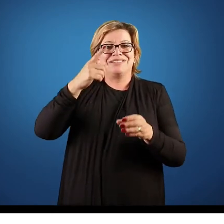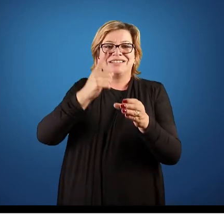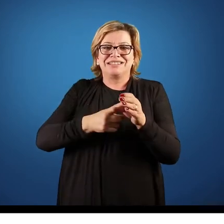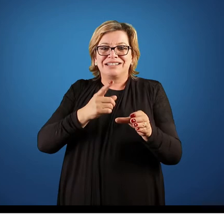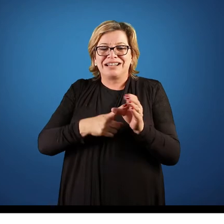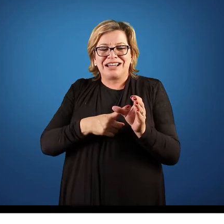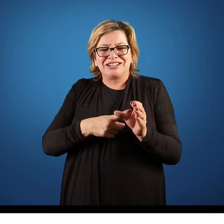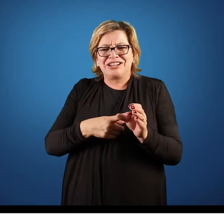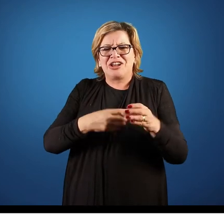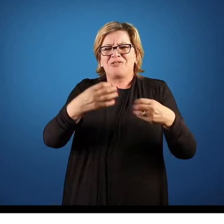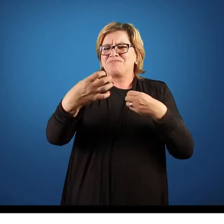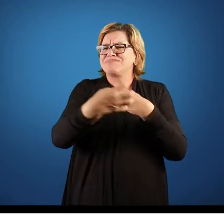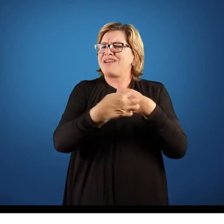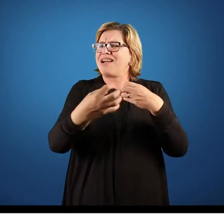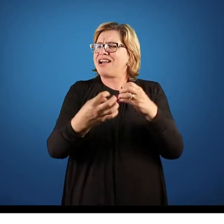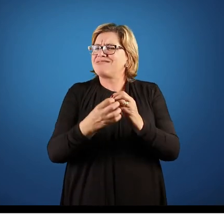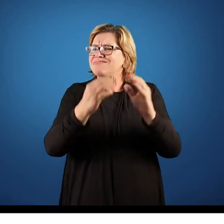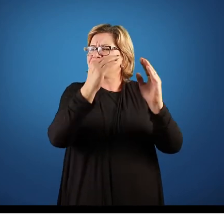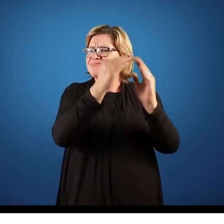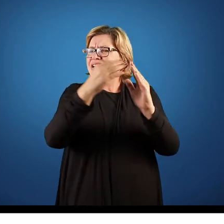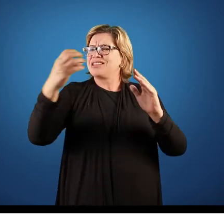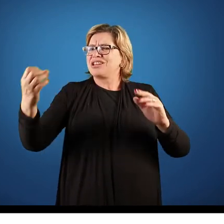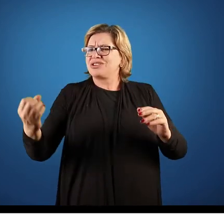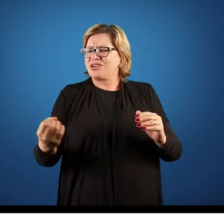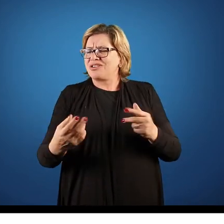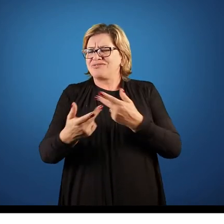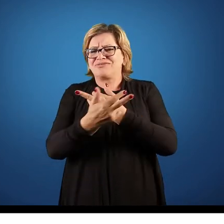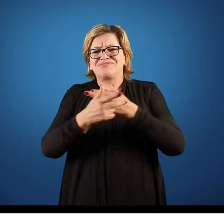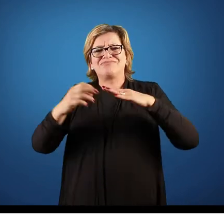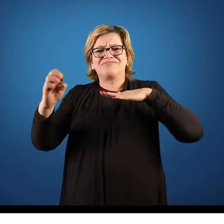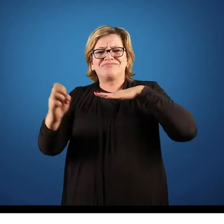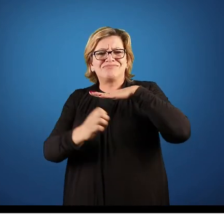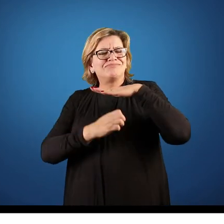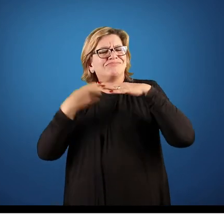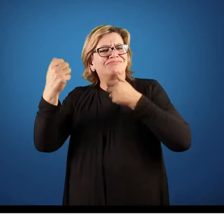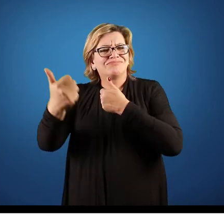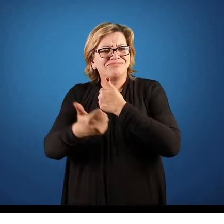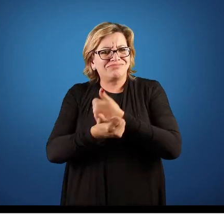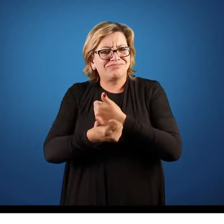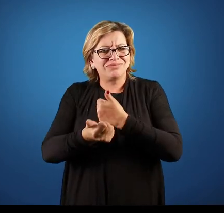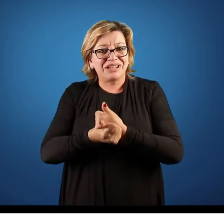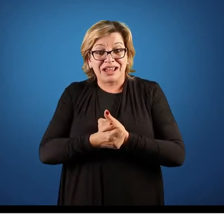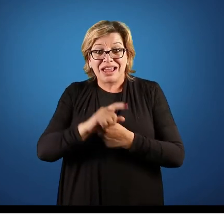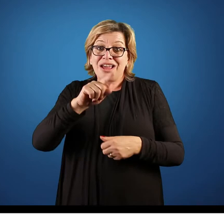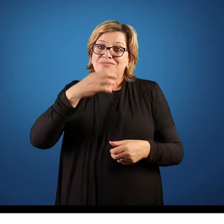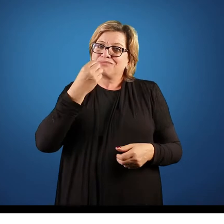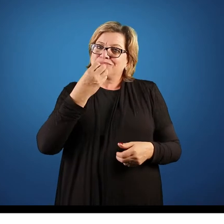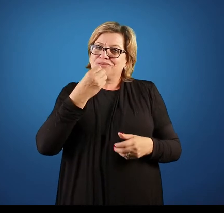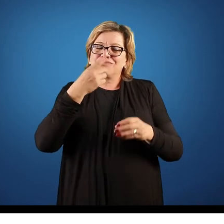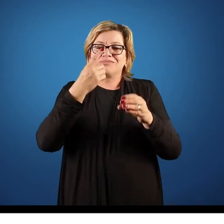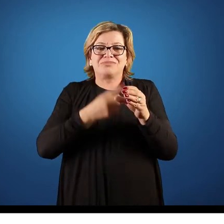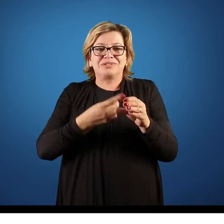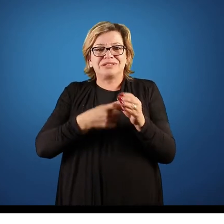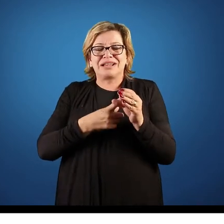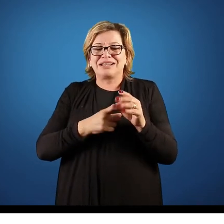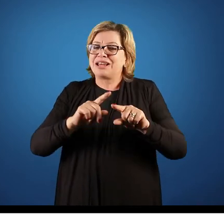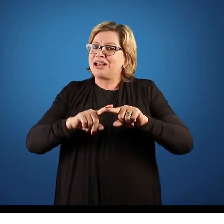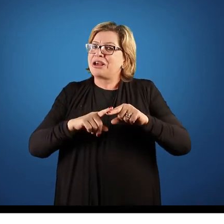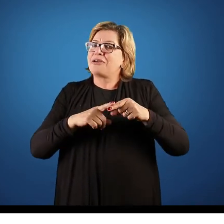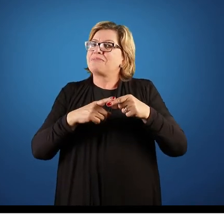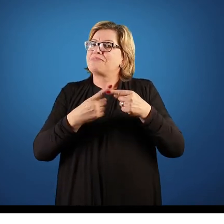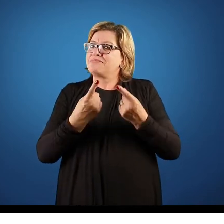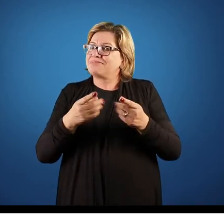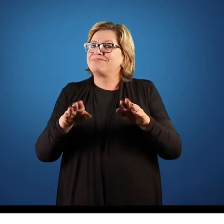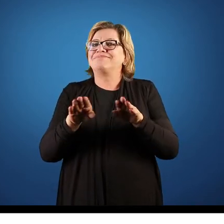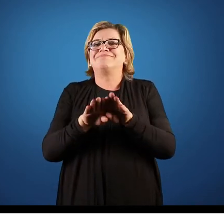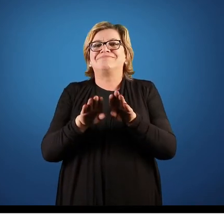residencial nova sendo formada, várias empresas estando aqui no entorno, então o que acontece? Isso é muito bom para a cidade, é um desenvolvimento, mas também vai